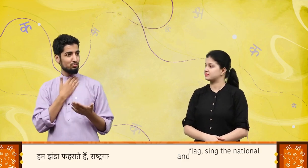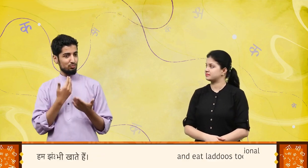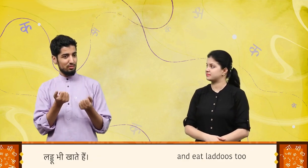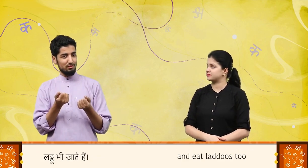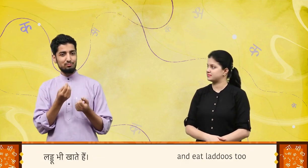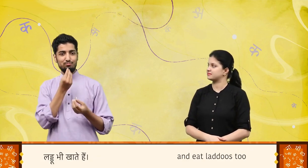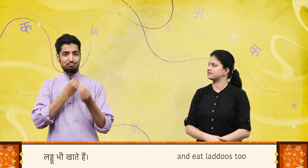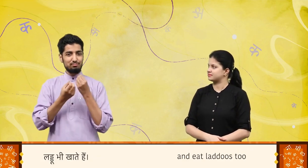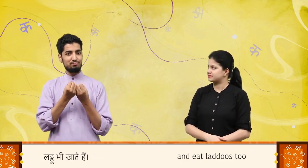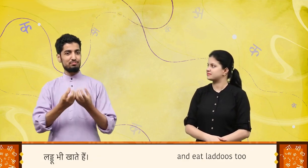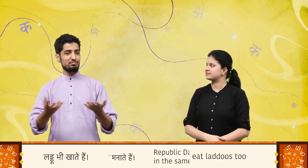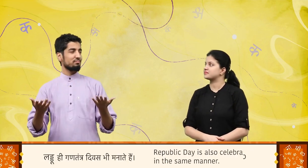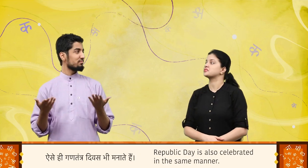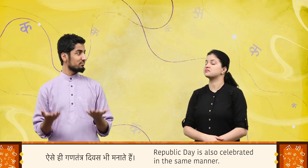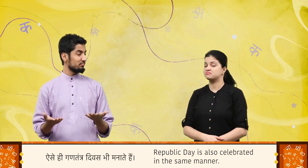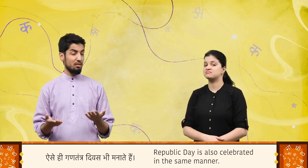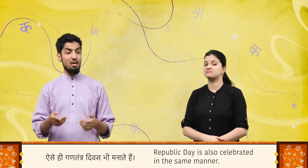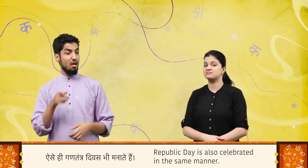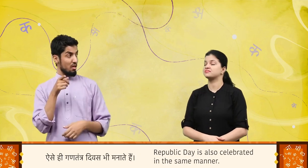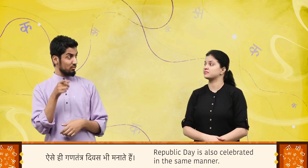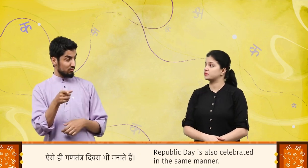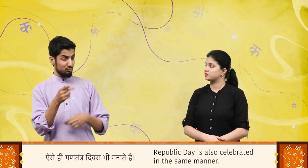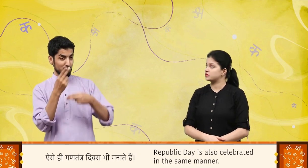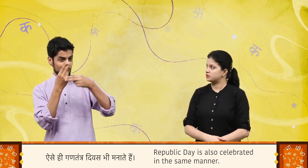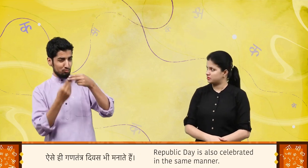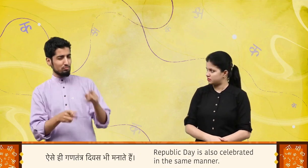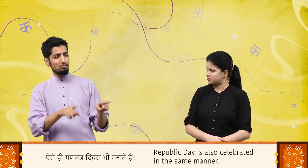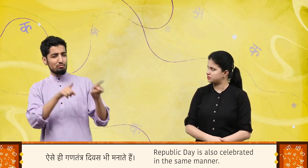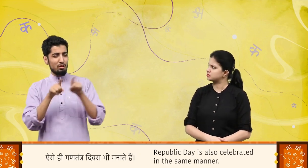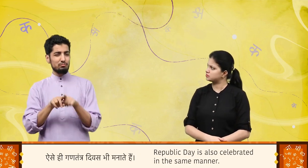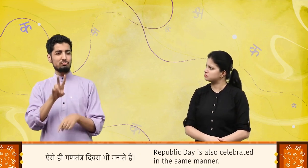लड़ू भी खाते हैं, ऐसे ही गणतंत्र दिवस भी मनाते हैं